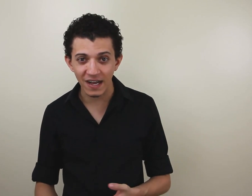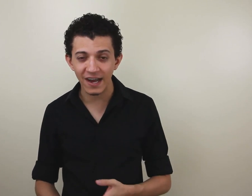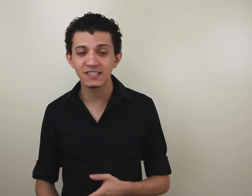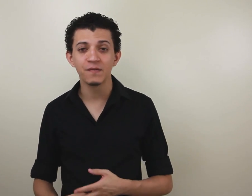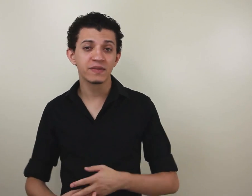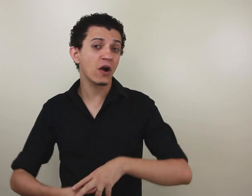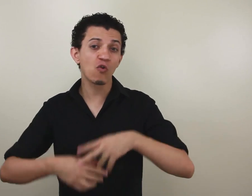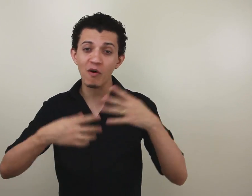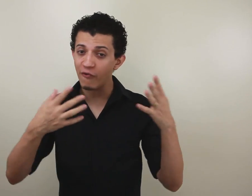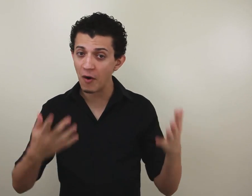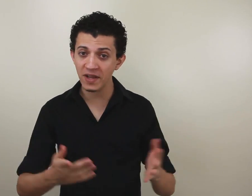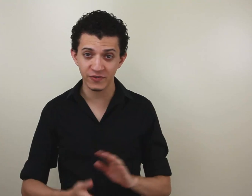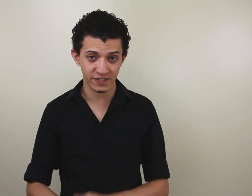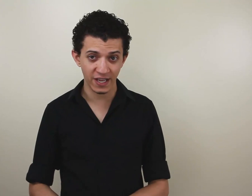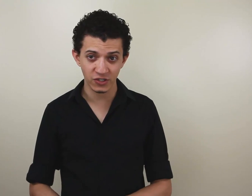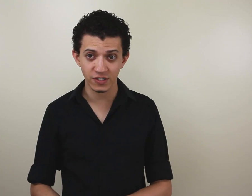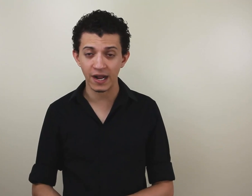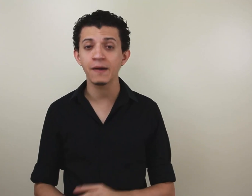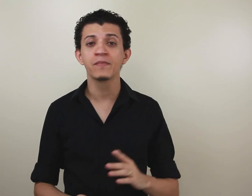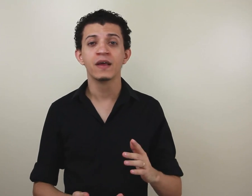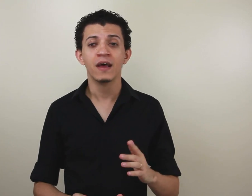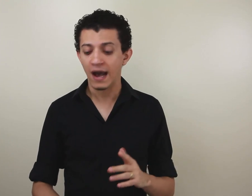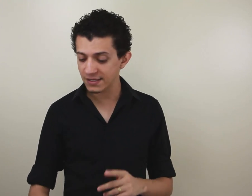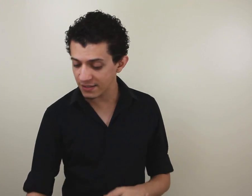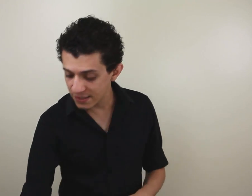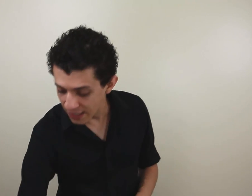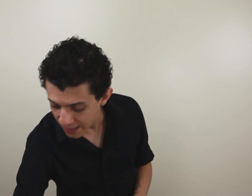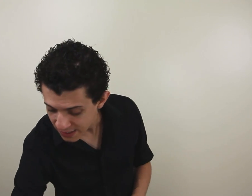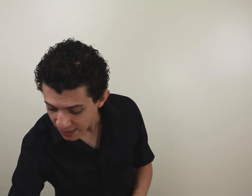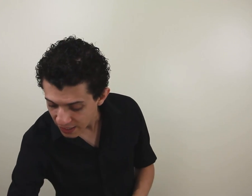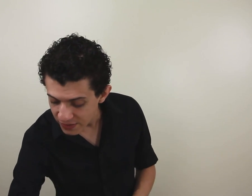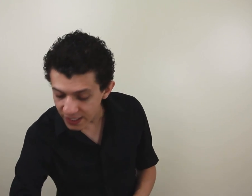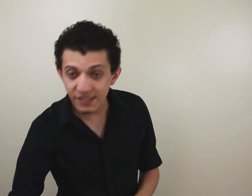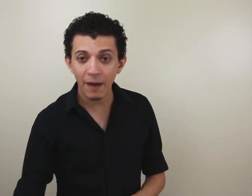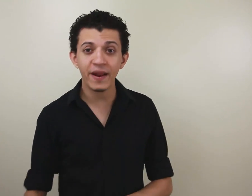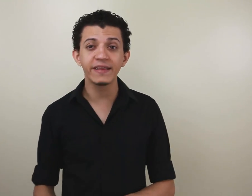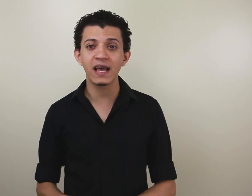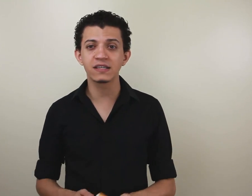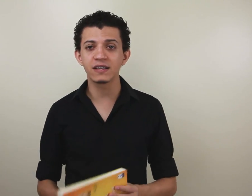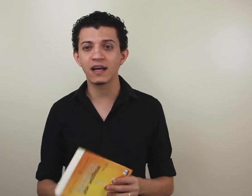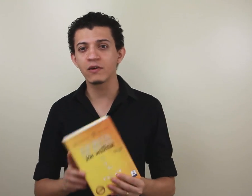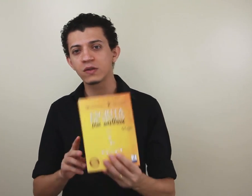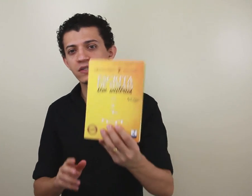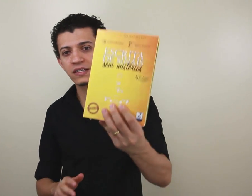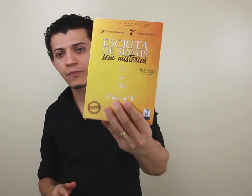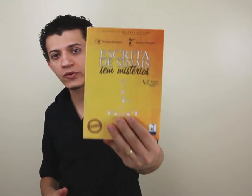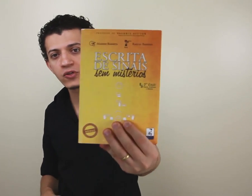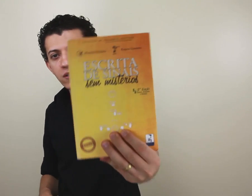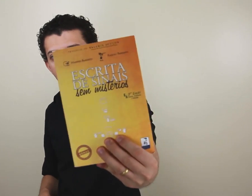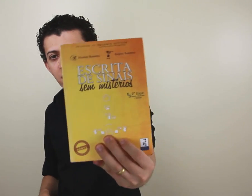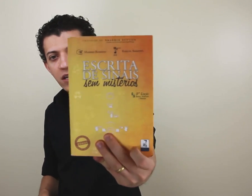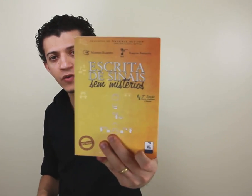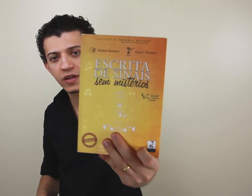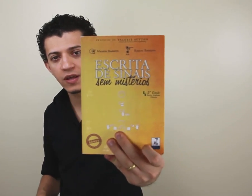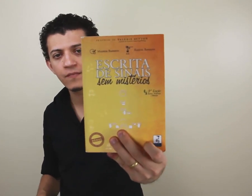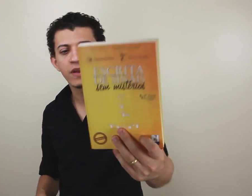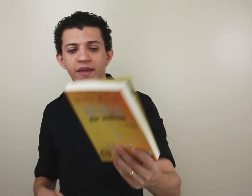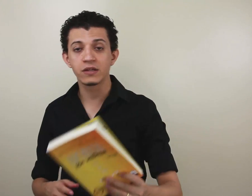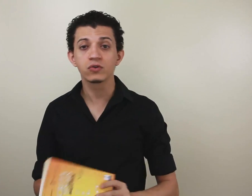sinais. Tem alguma forma aí de você registrar a escrita de sinais. Se você quiser aprender a escrita da língua de sinais, você pode utilizar esse livro aqui, que é de